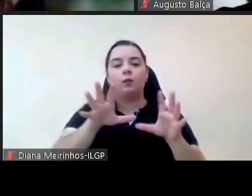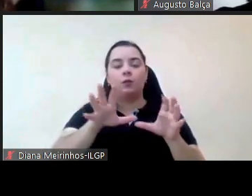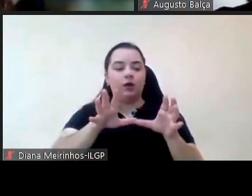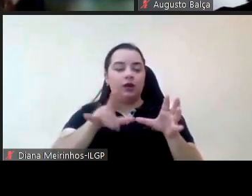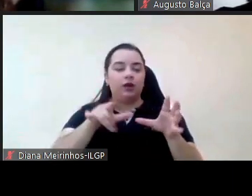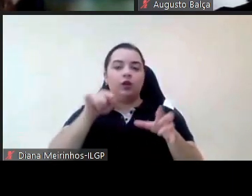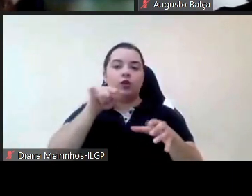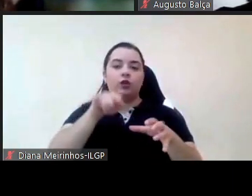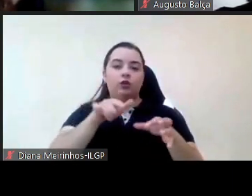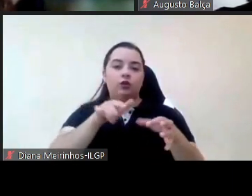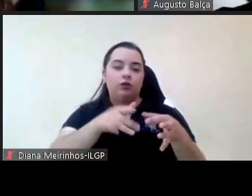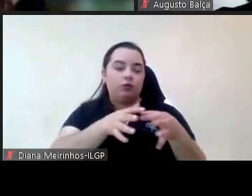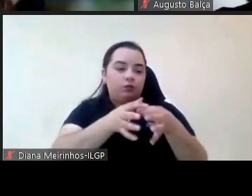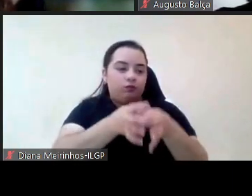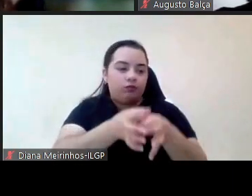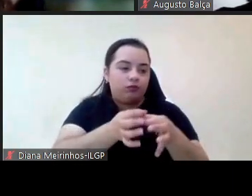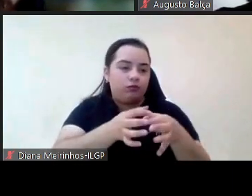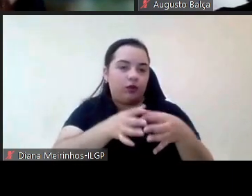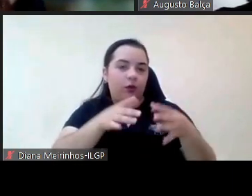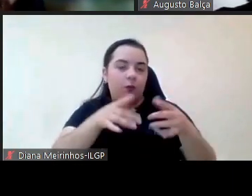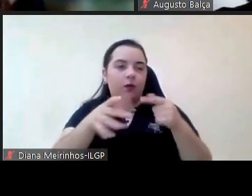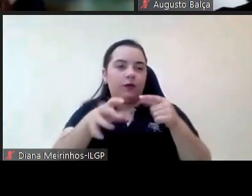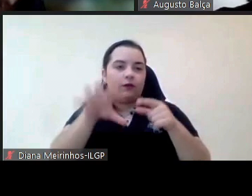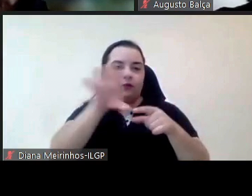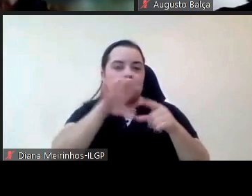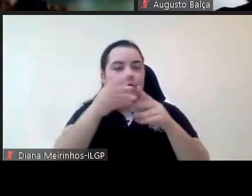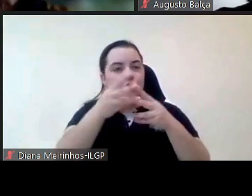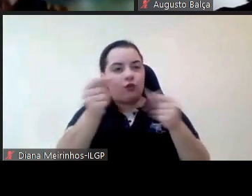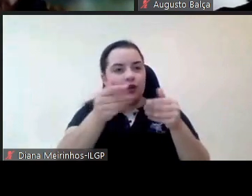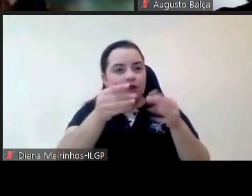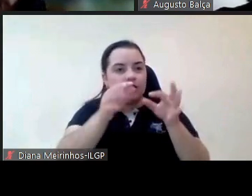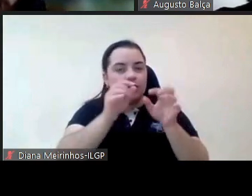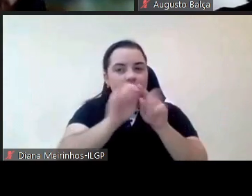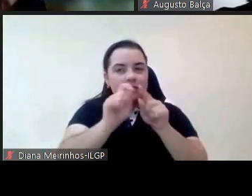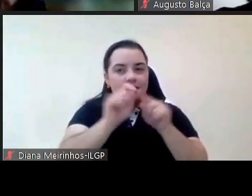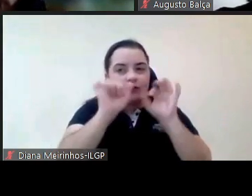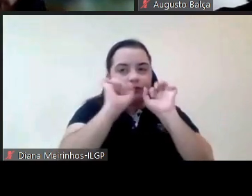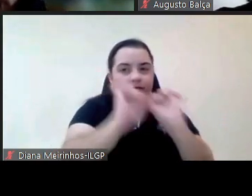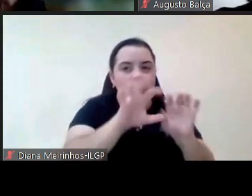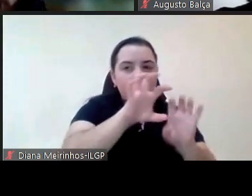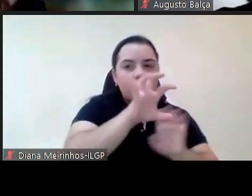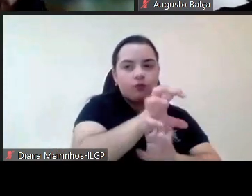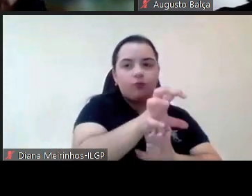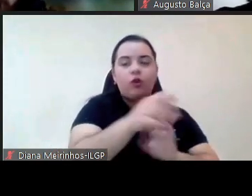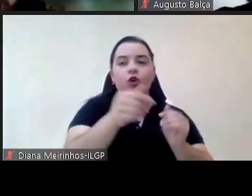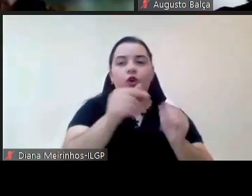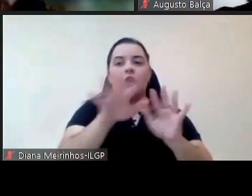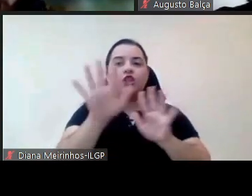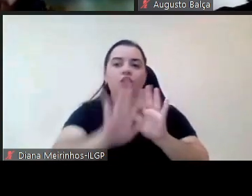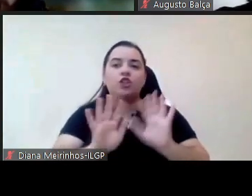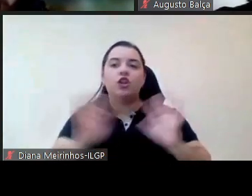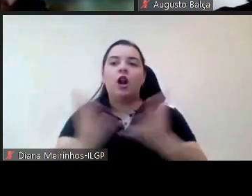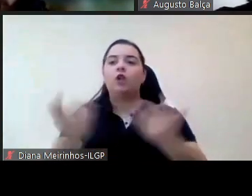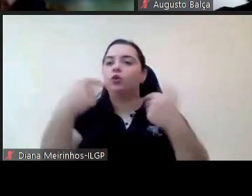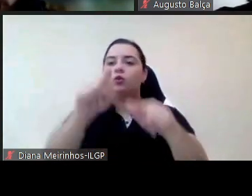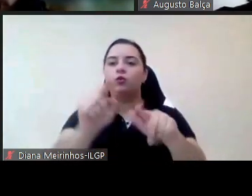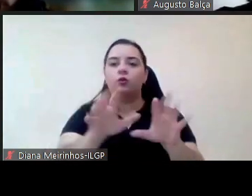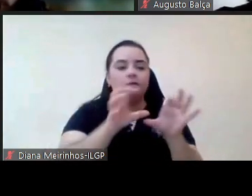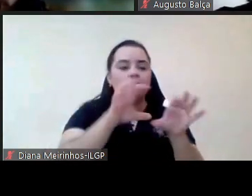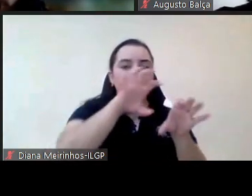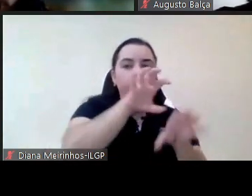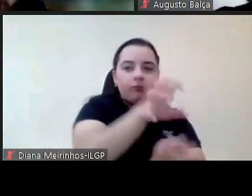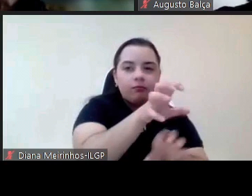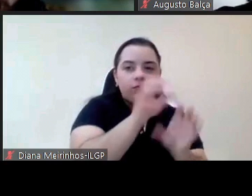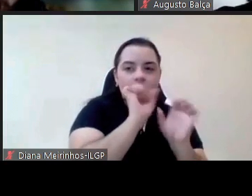tendo em conta que a Dra. Abel quiser de Gaia e pronto era só mais por isso porque também trabalhei muitos anos em Gaia conheço a realidade aqui do distrito bem e foi essa